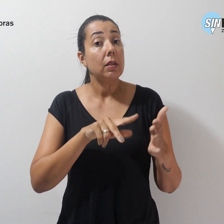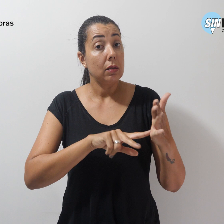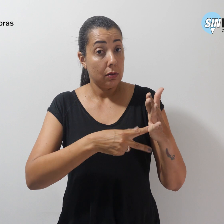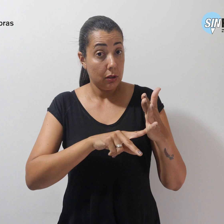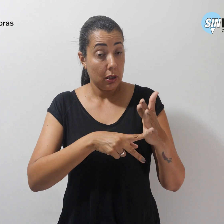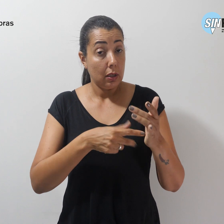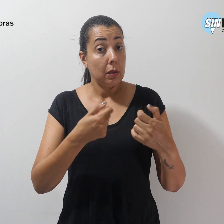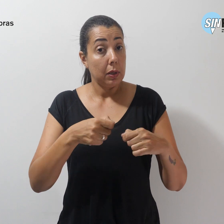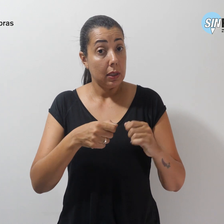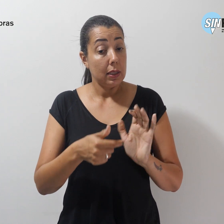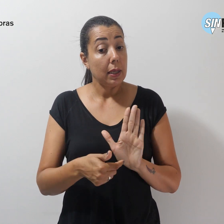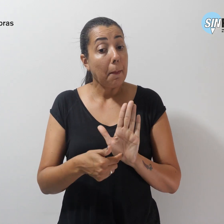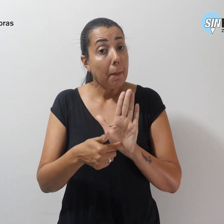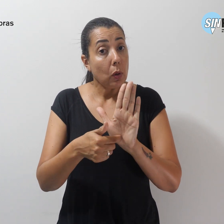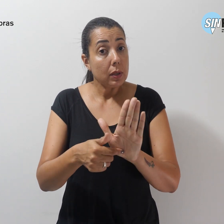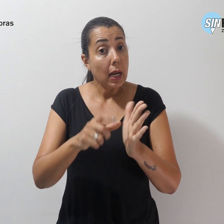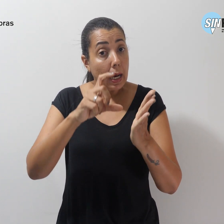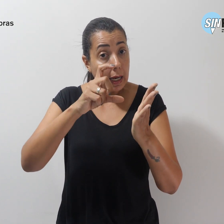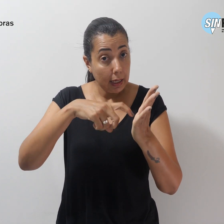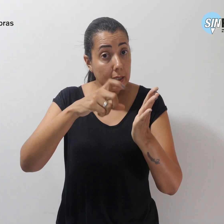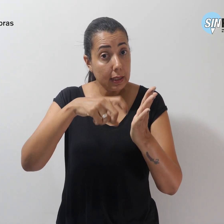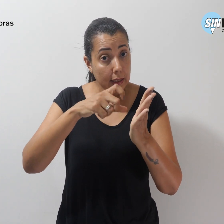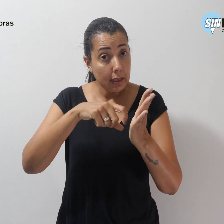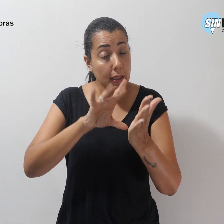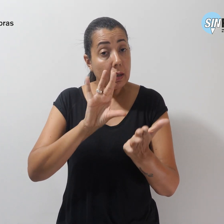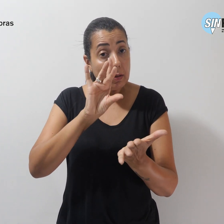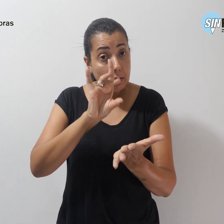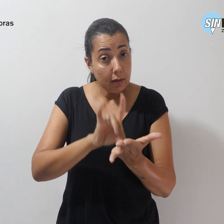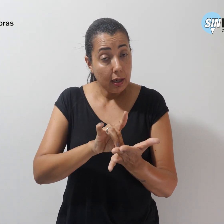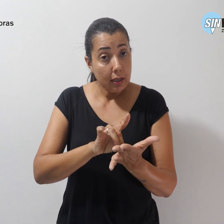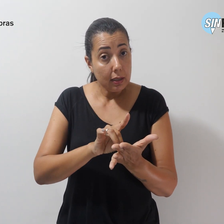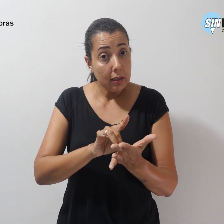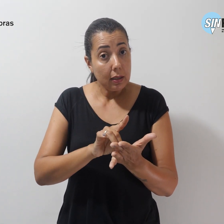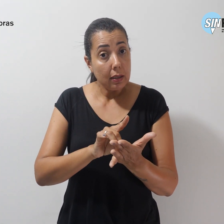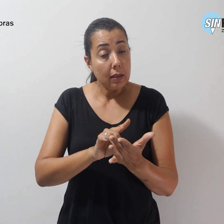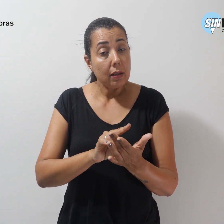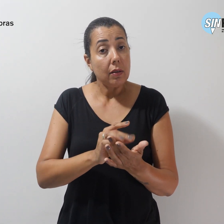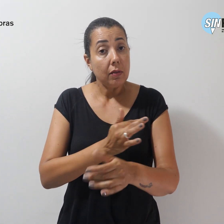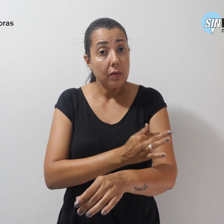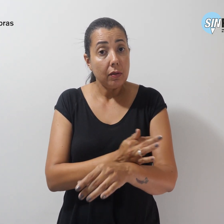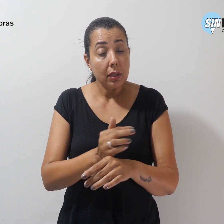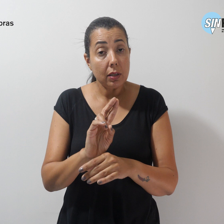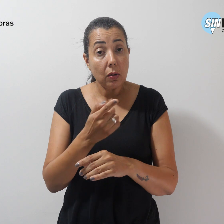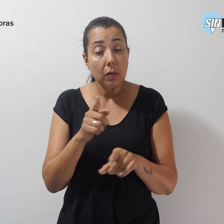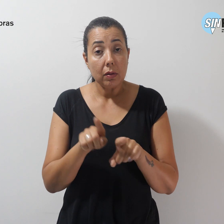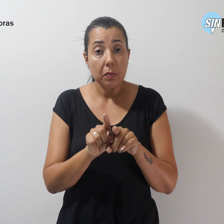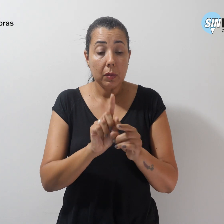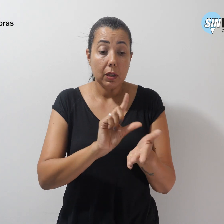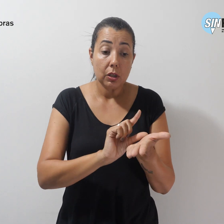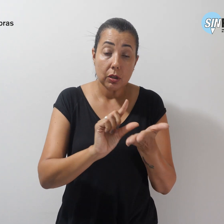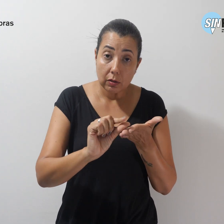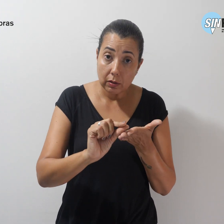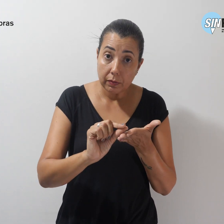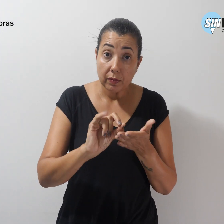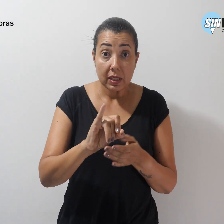deve apresentar a carteirinha válida em versão física ou digital. Se esquecer a